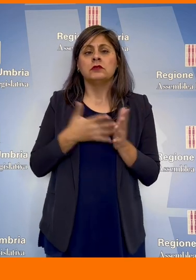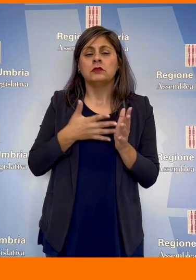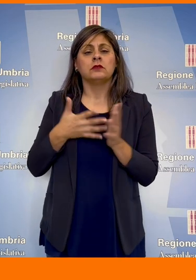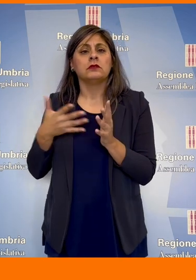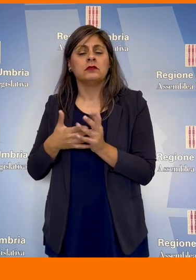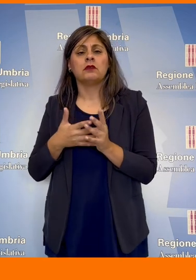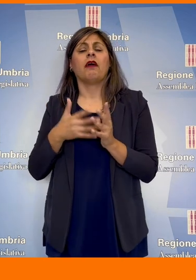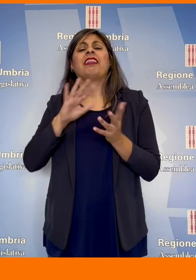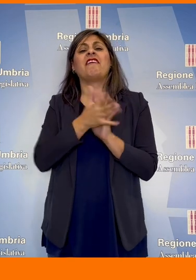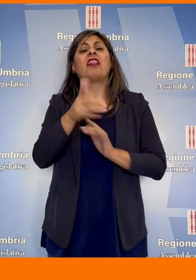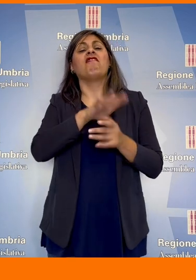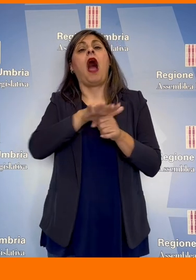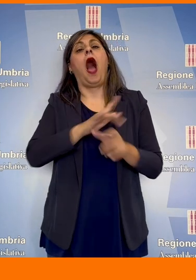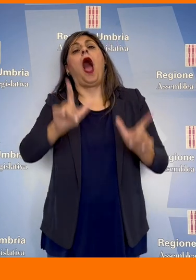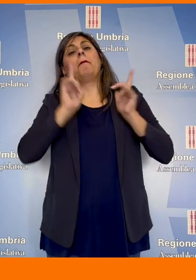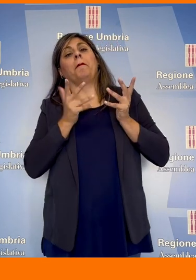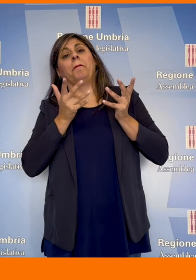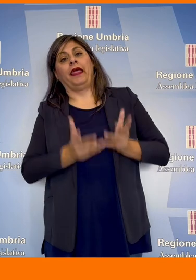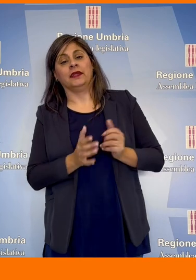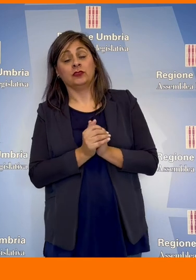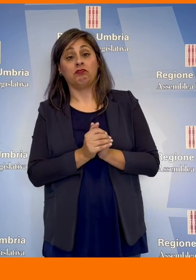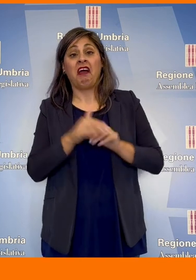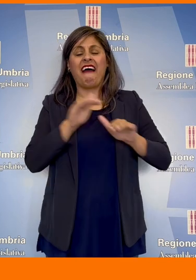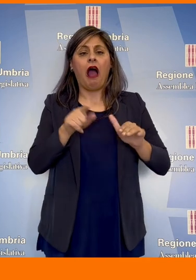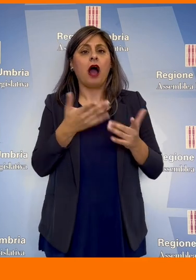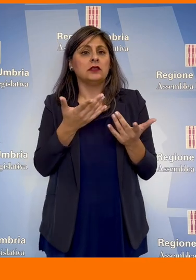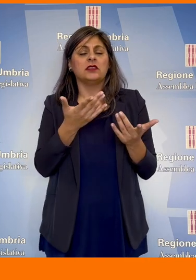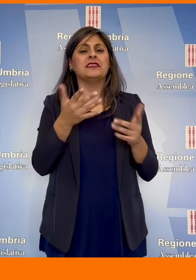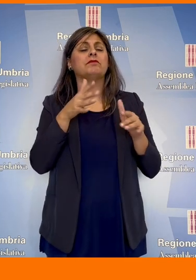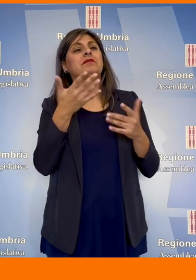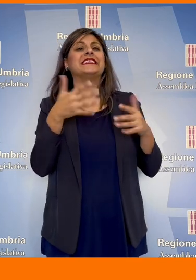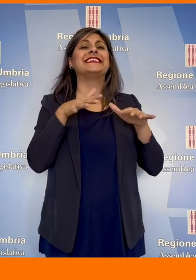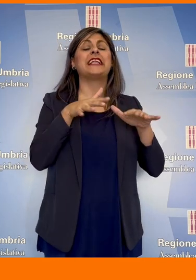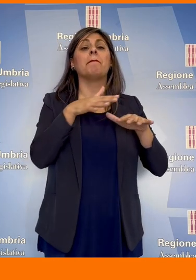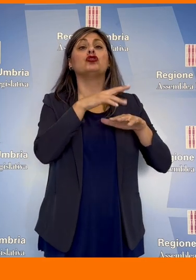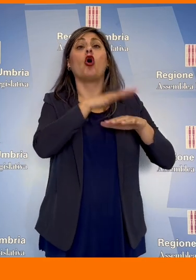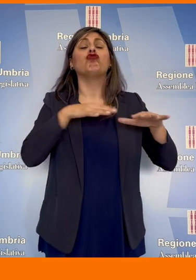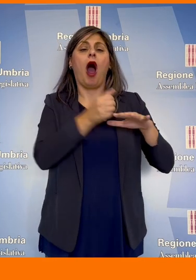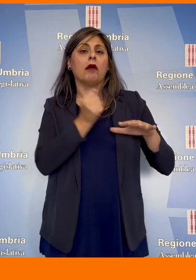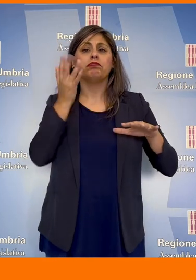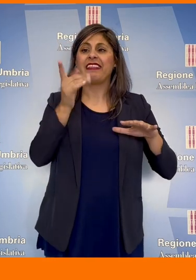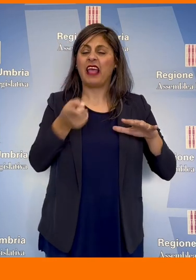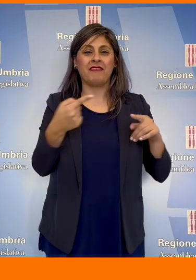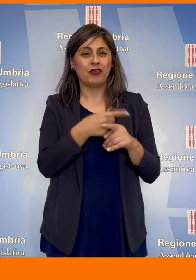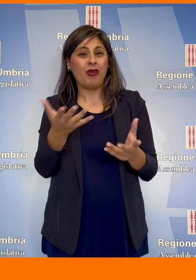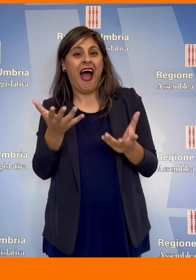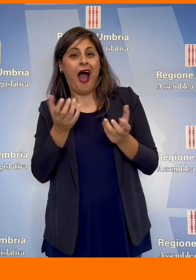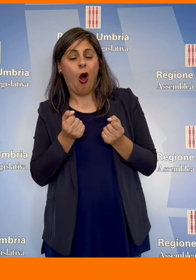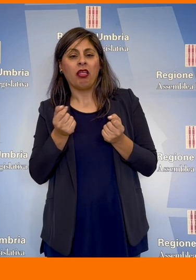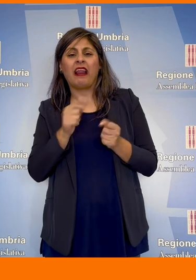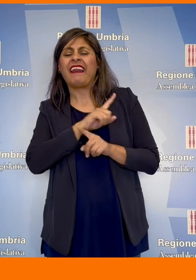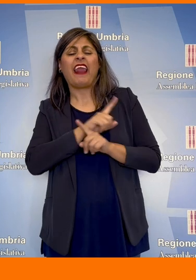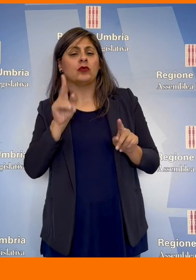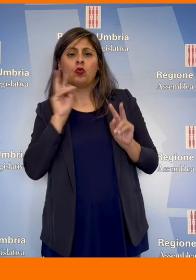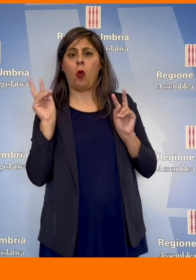critiche con ricadute su tante famiglie. Dei ragazzi che vengono espulsi dai sistemi sociali, che dovrebbero invece accoglierli, non si